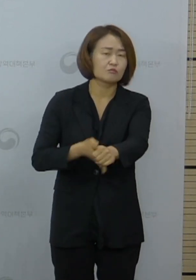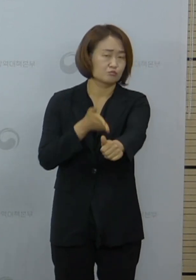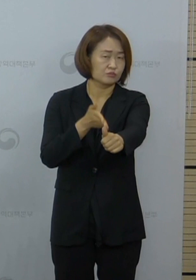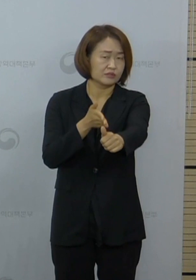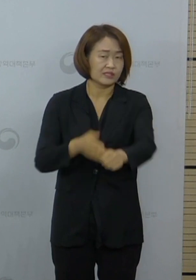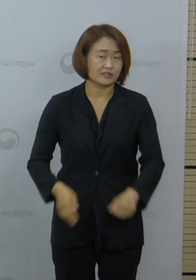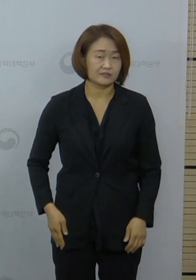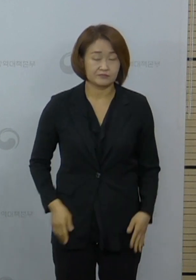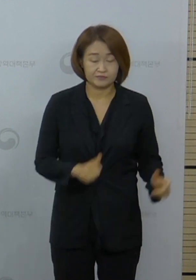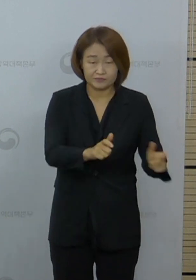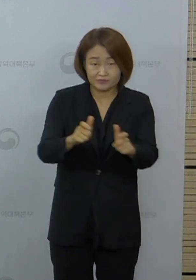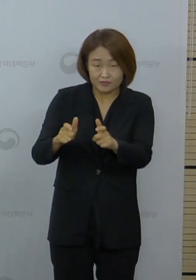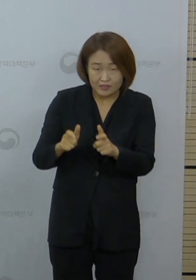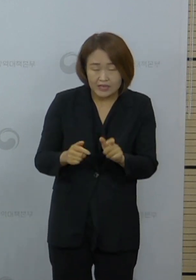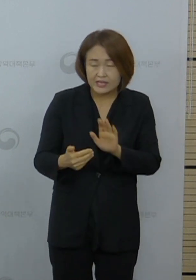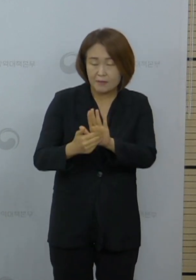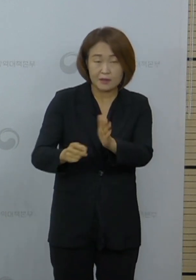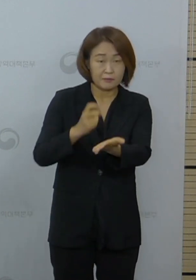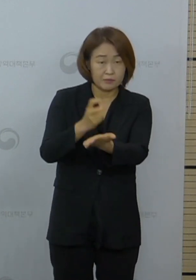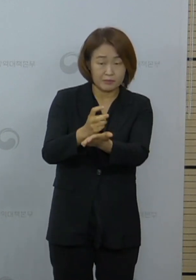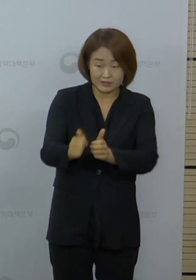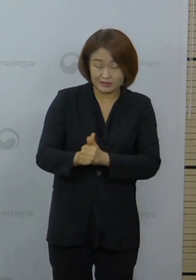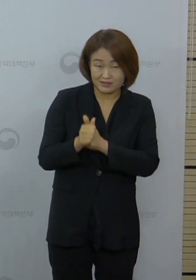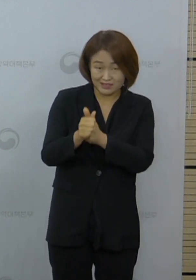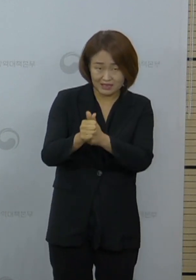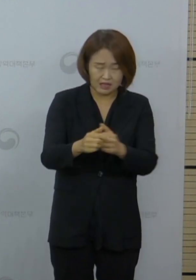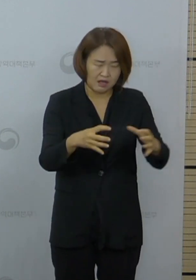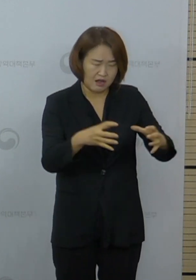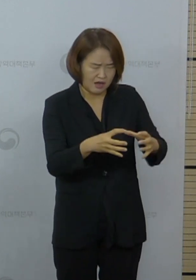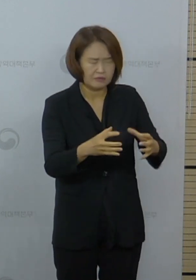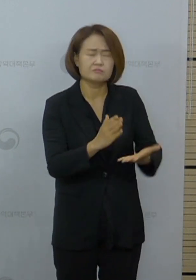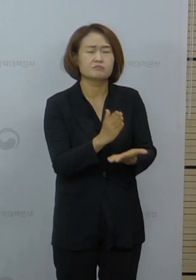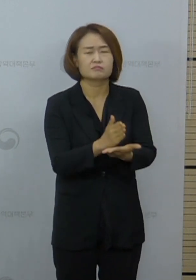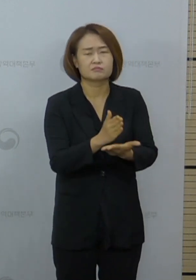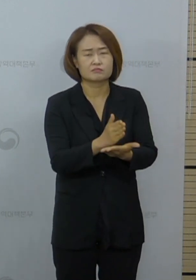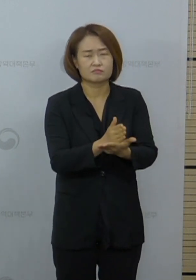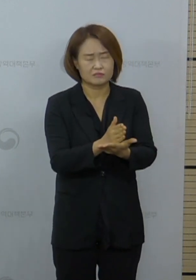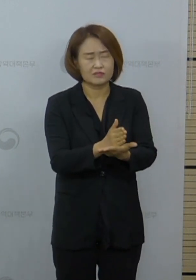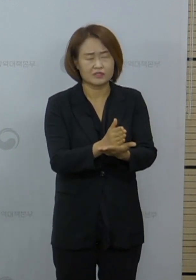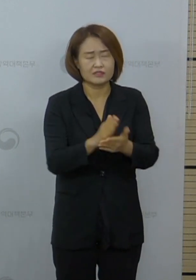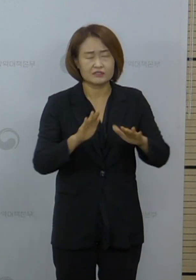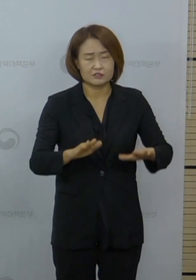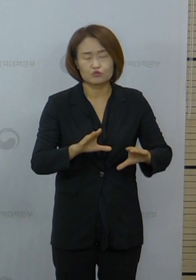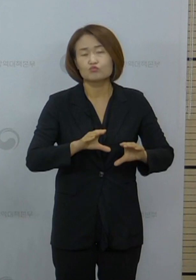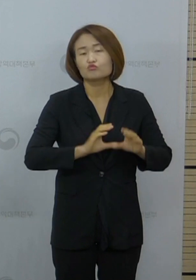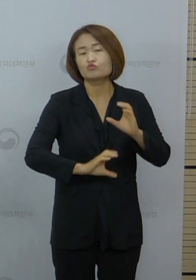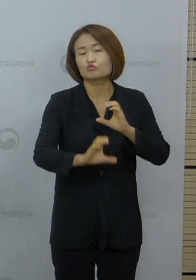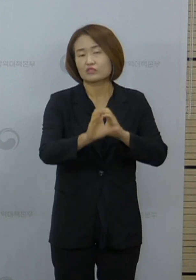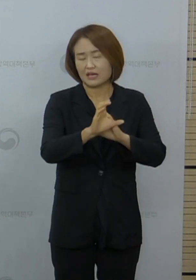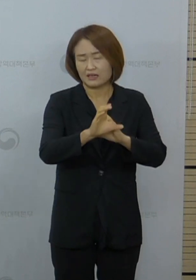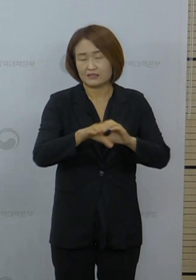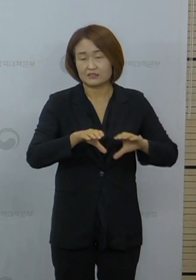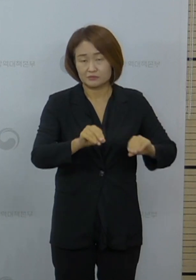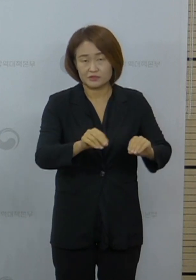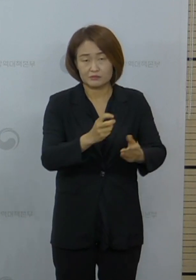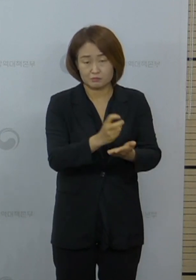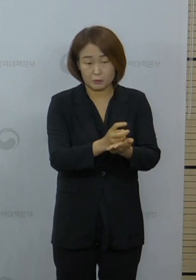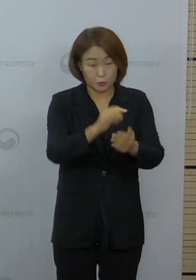지자체별로 감염병 예방법에 따라 집합금지 등의 추가 조치가 이루어진 경우는 이에 따라 주시기를 바랍니다.